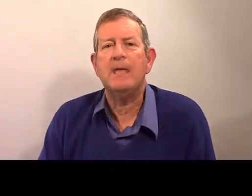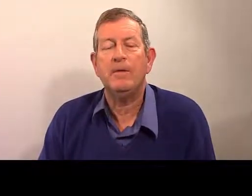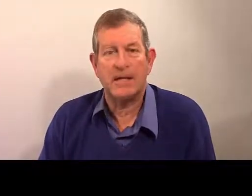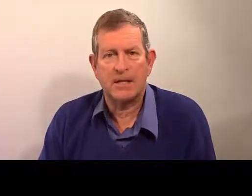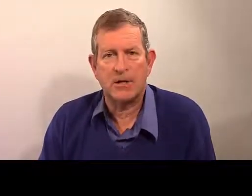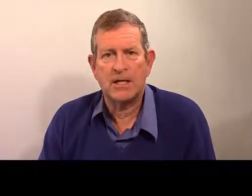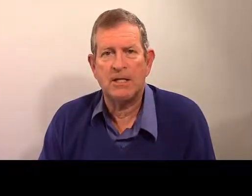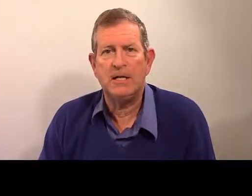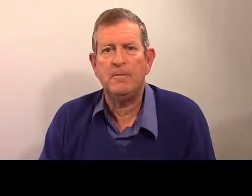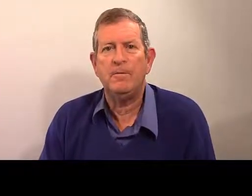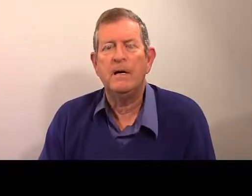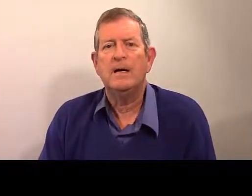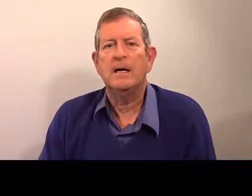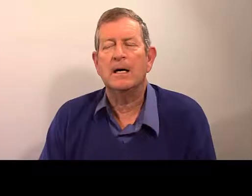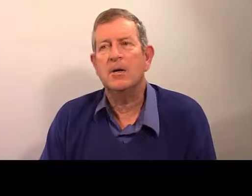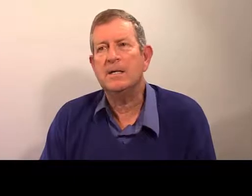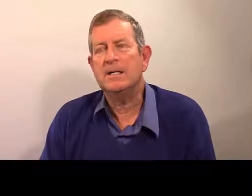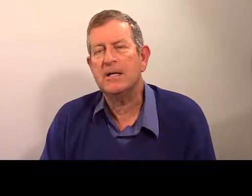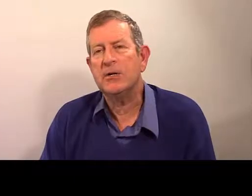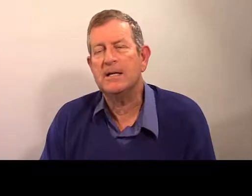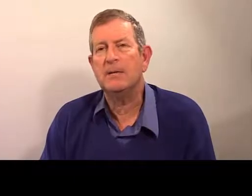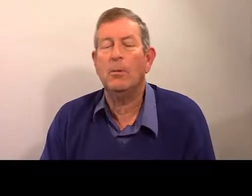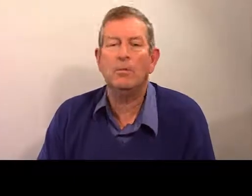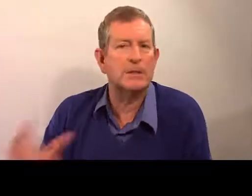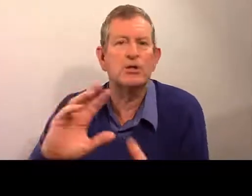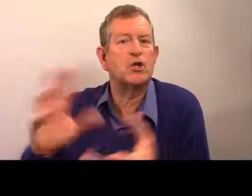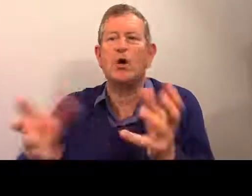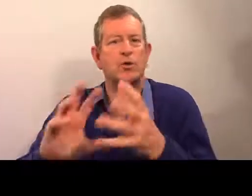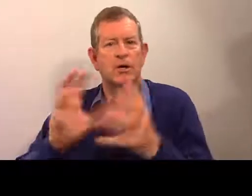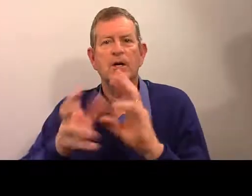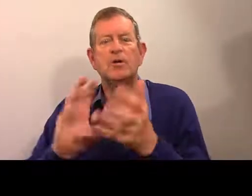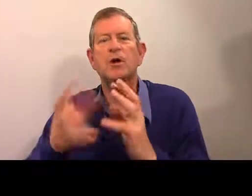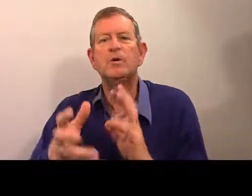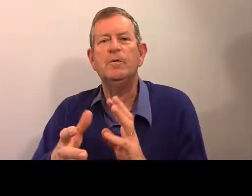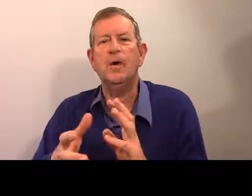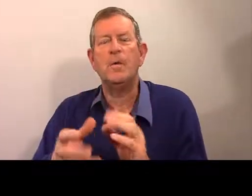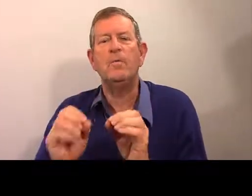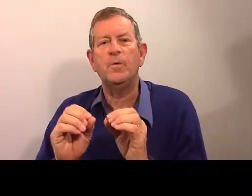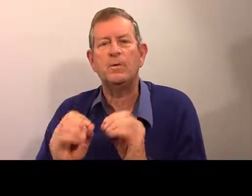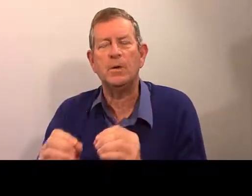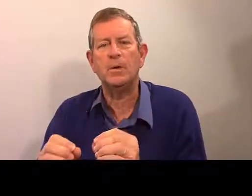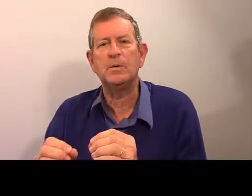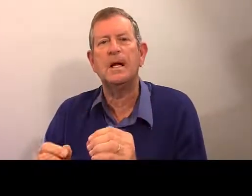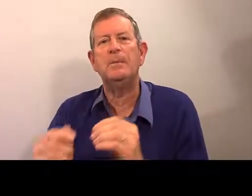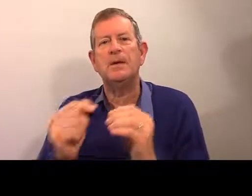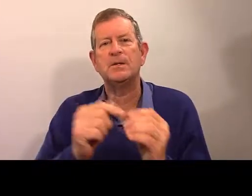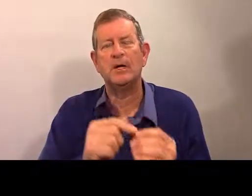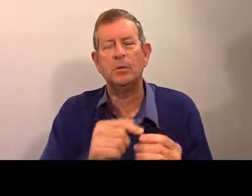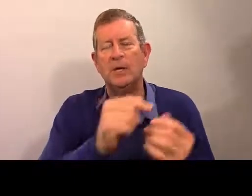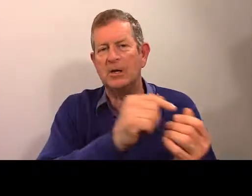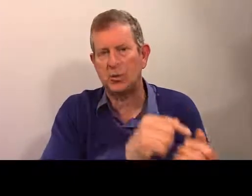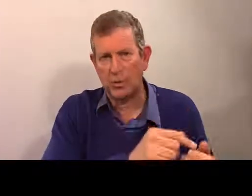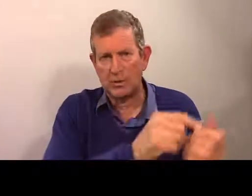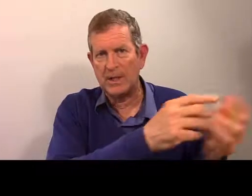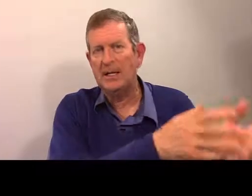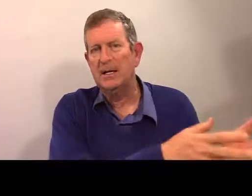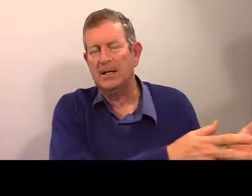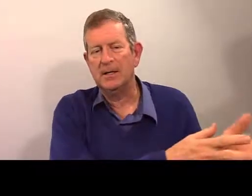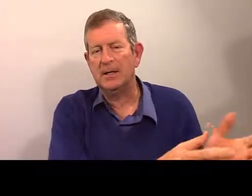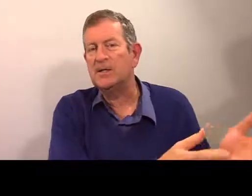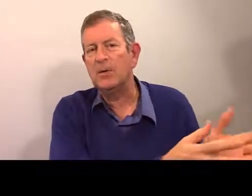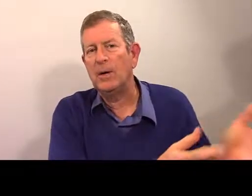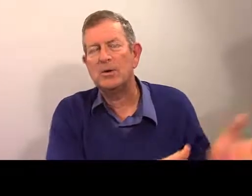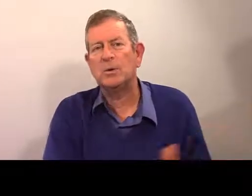décrivent des adjectifs quand il s'agit de... Bon, change. Change de forme en fonction de la personne ou de la chose